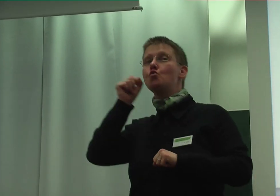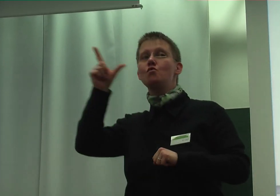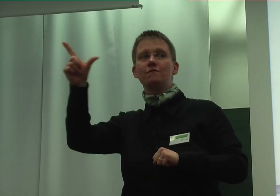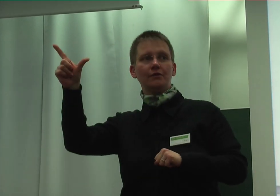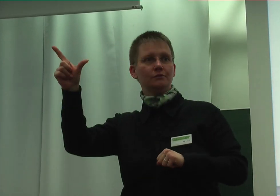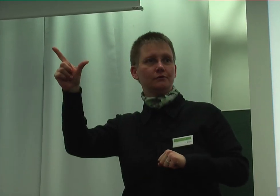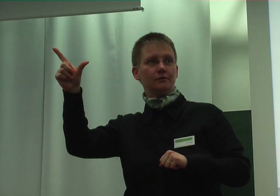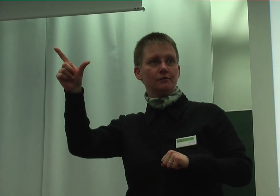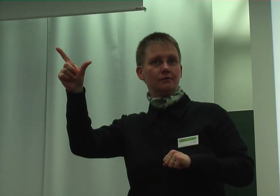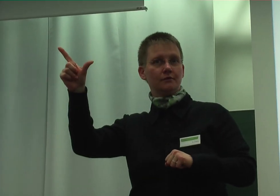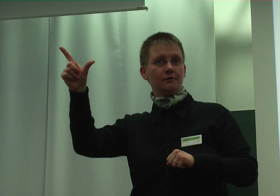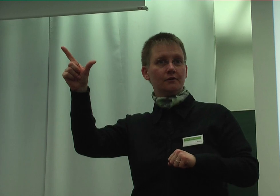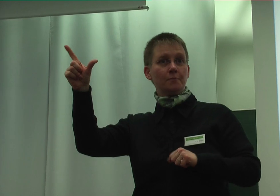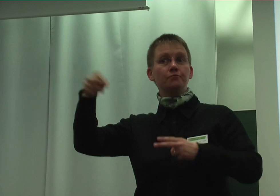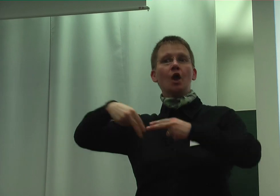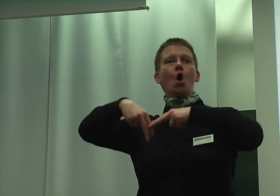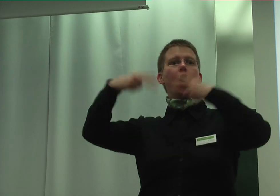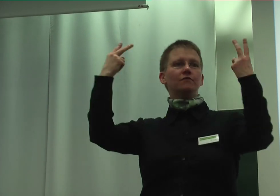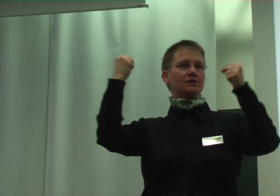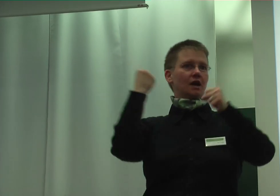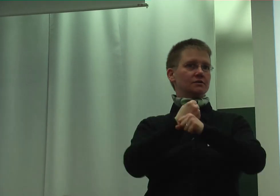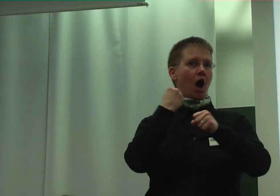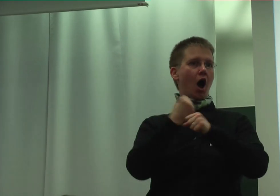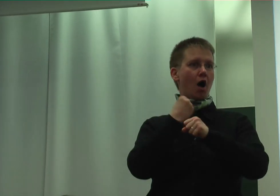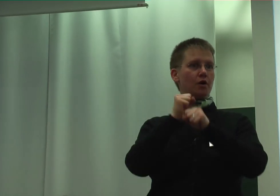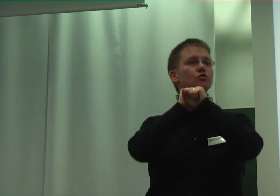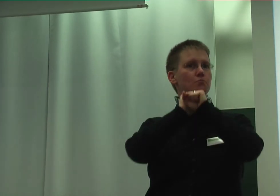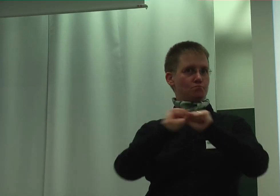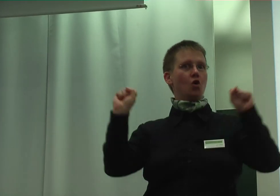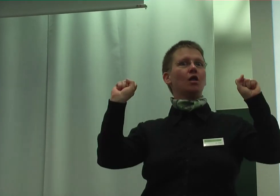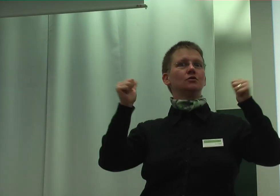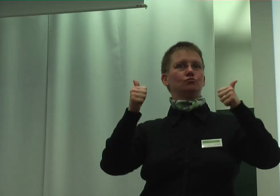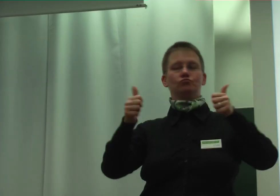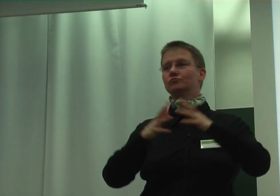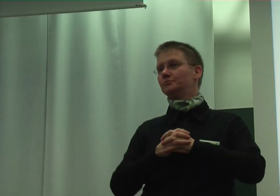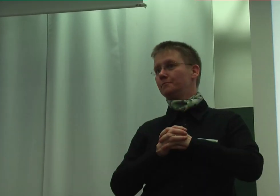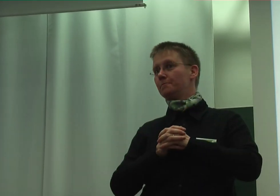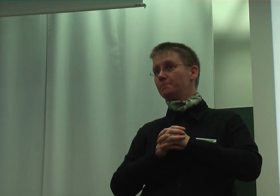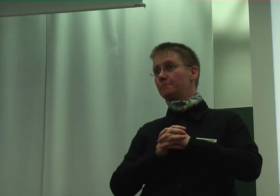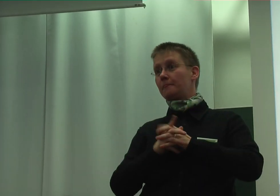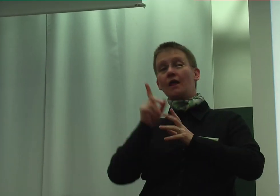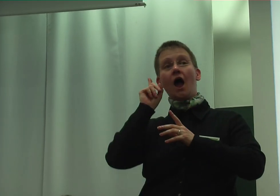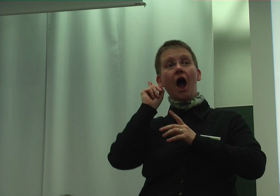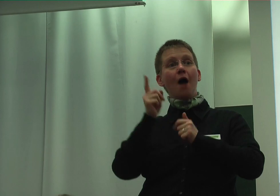Im Rahmen der Öffentlichkeitsarbeit kann es nur schon hilfreich sein. Wenn es aber erfolglos blieb,